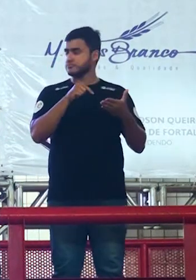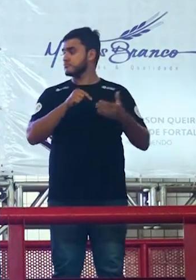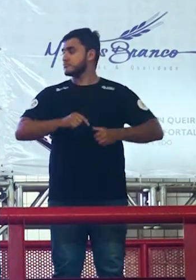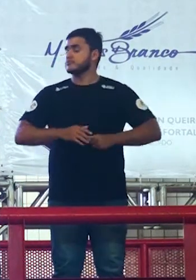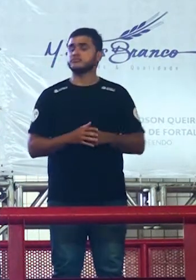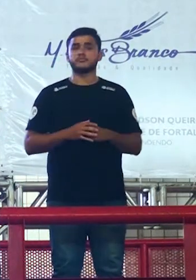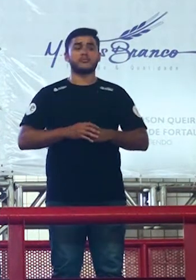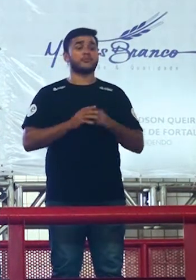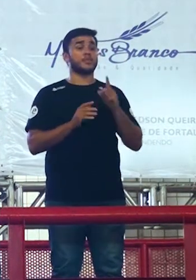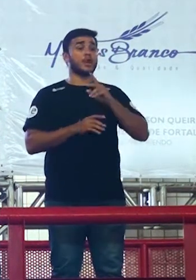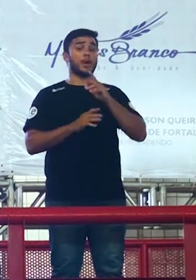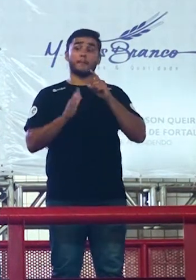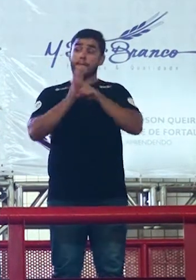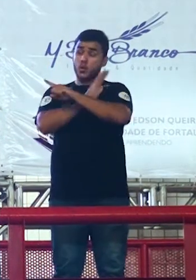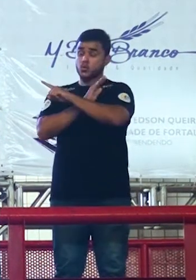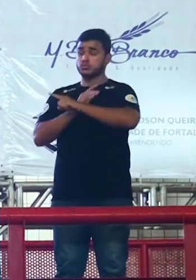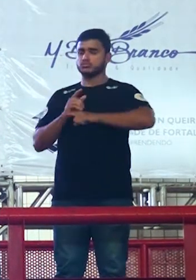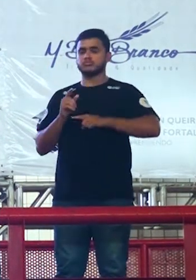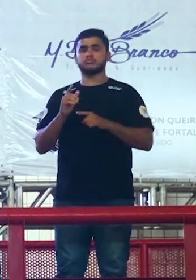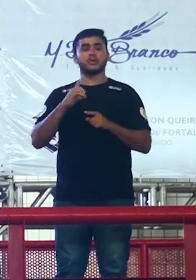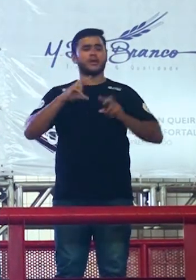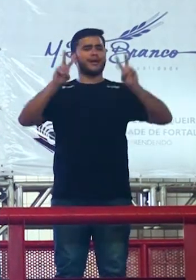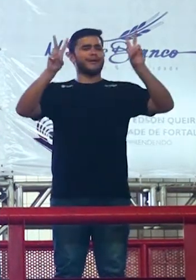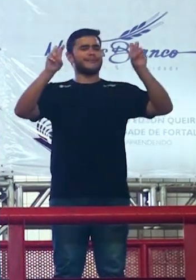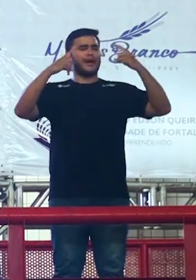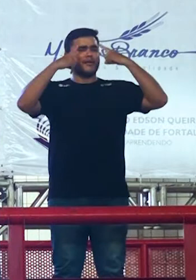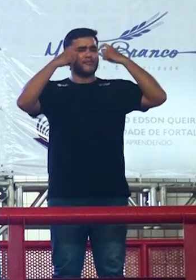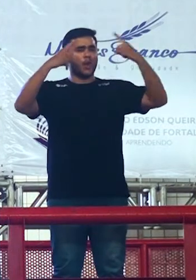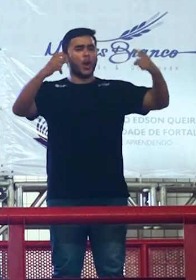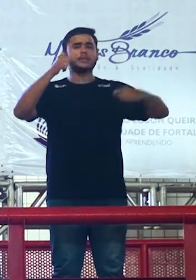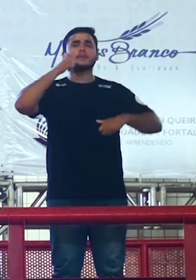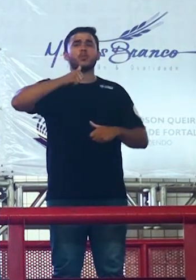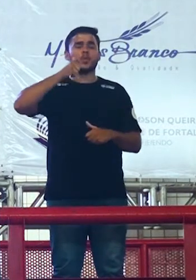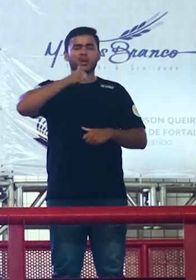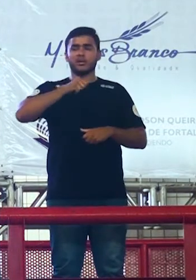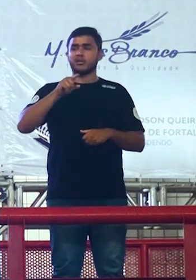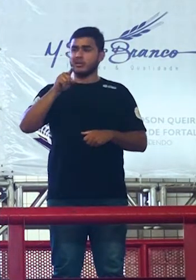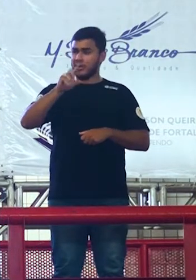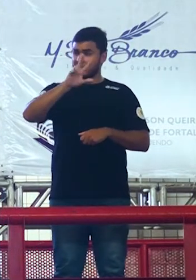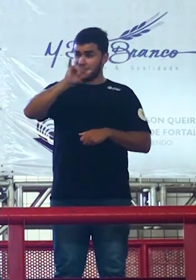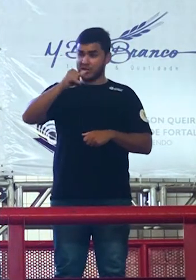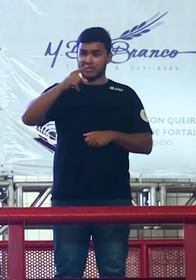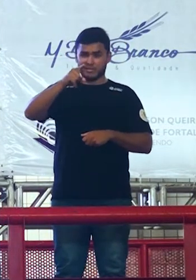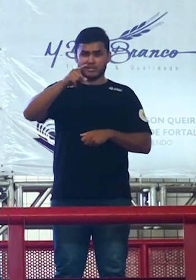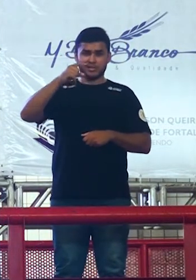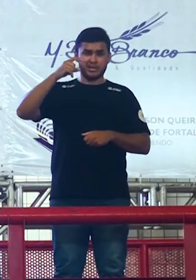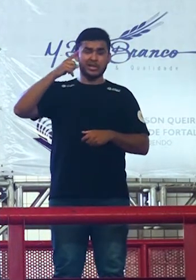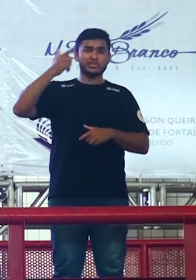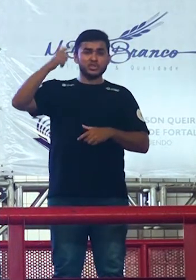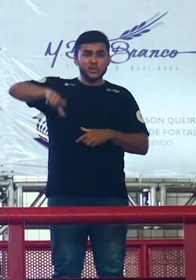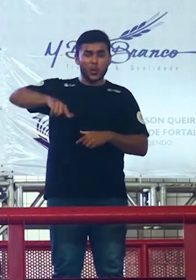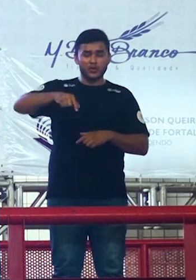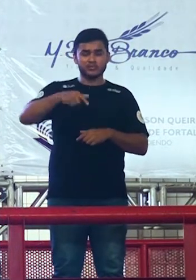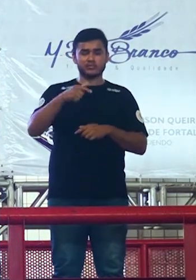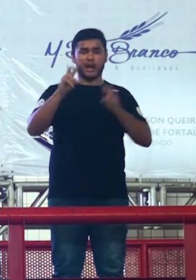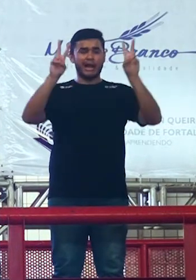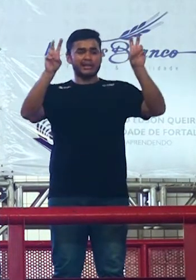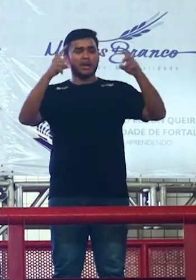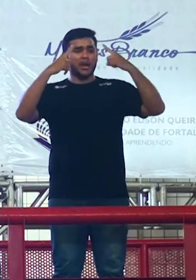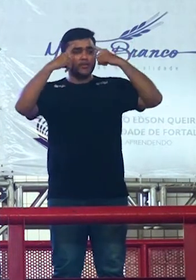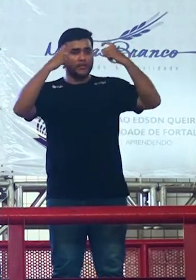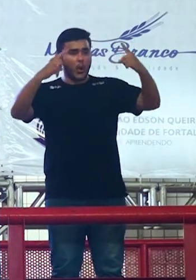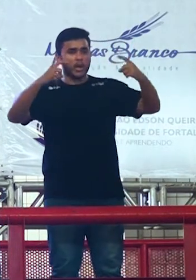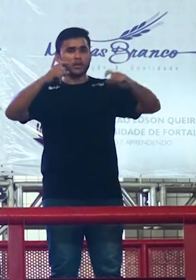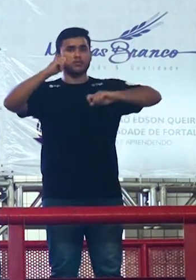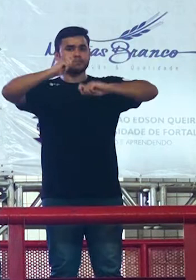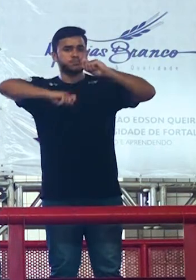professor mesmo já tendo caído o tema violência contra a mulher pode aparecer violência sexual contra a mulher como eu disse